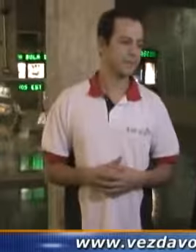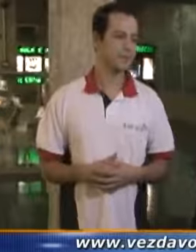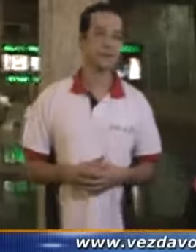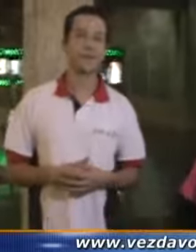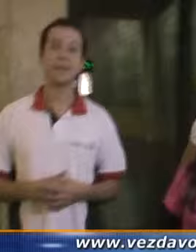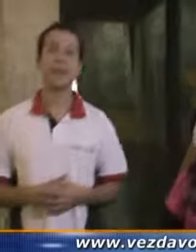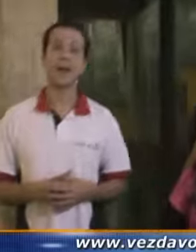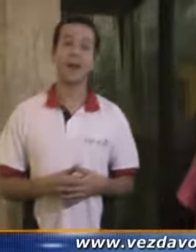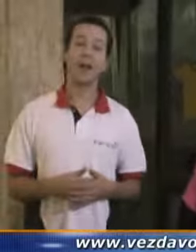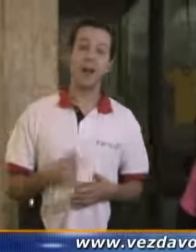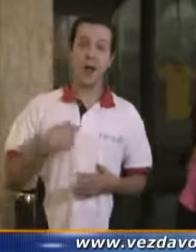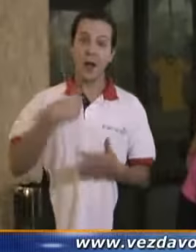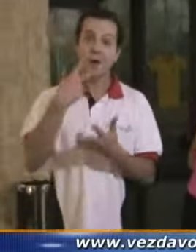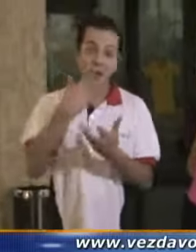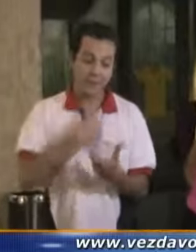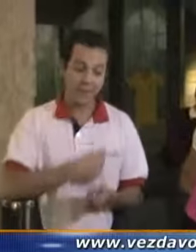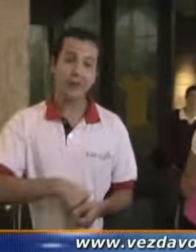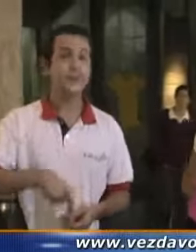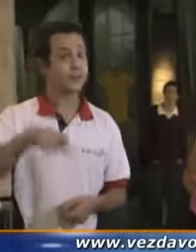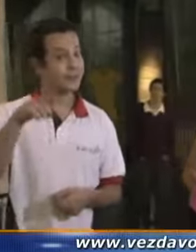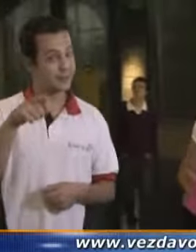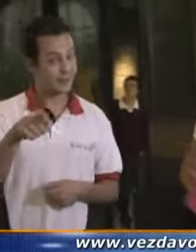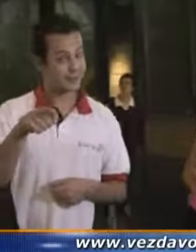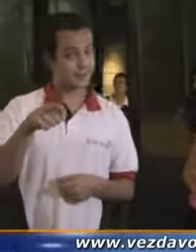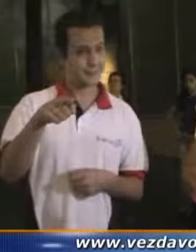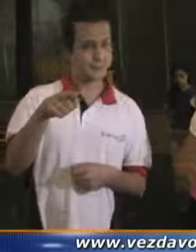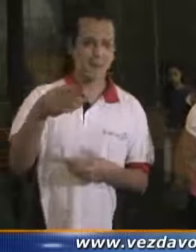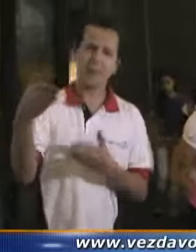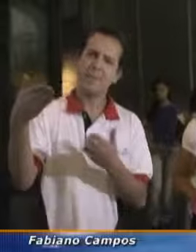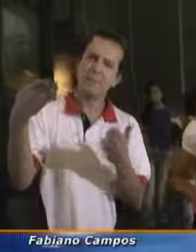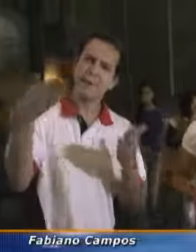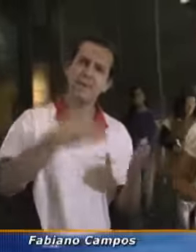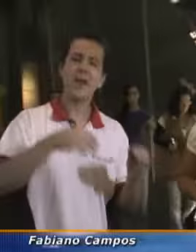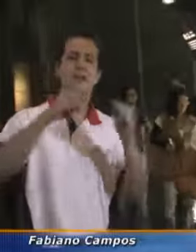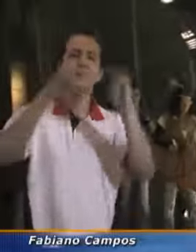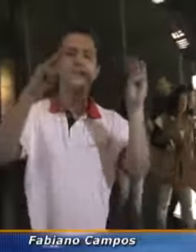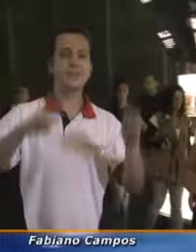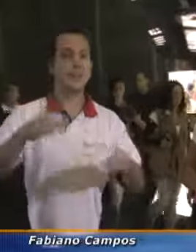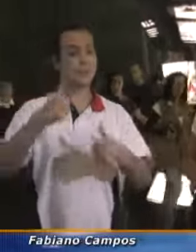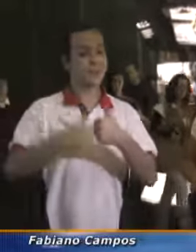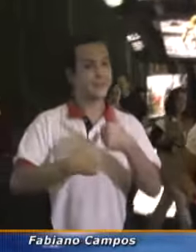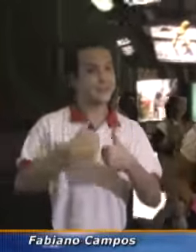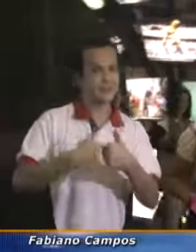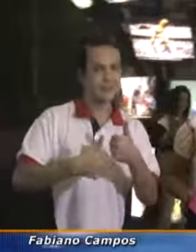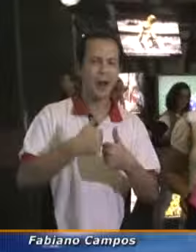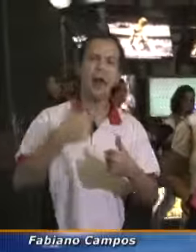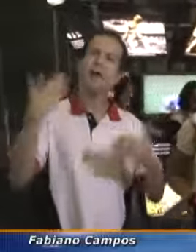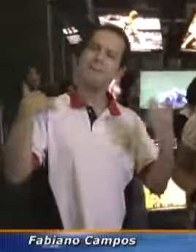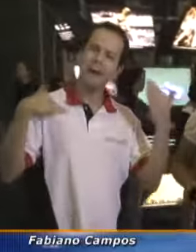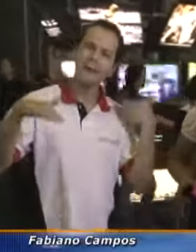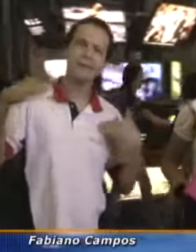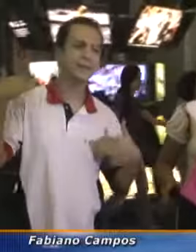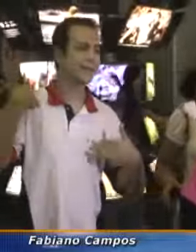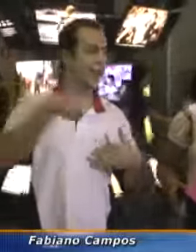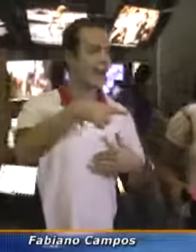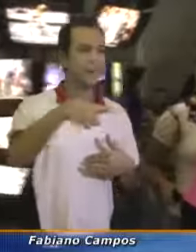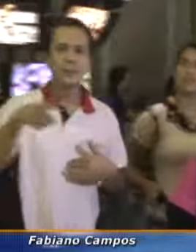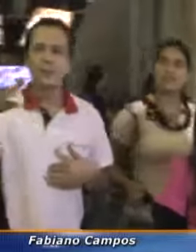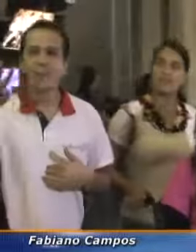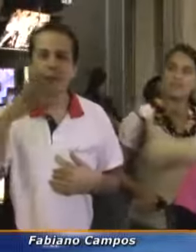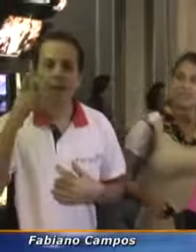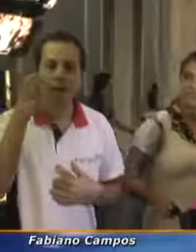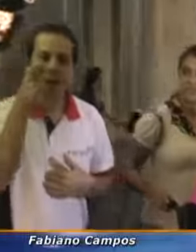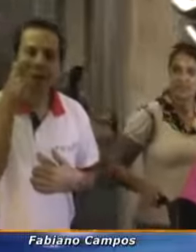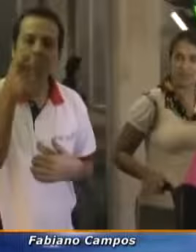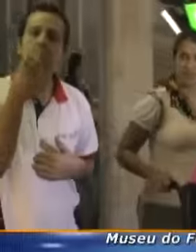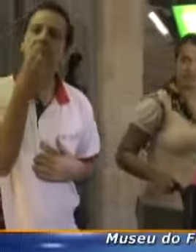Bom, eu convido vocês para vir aqui no Museu do Futebol, passear no meio de tantas obras,